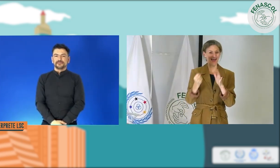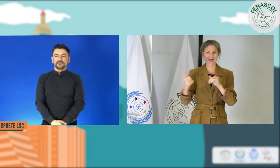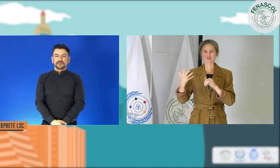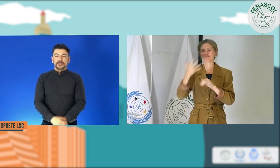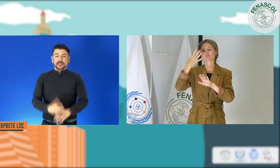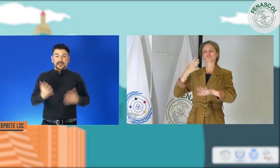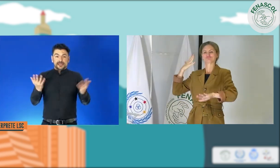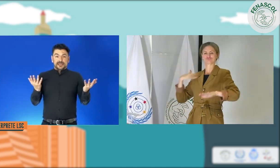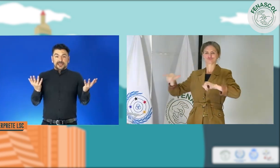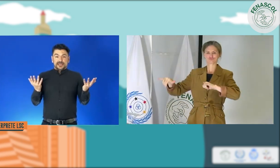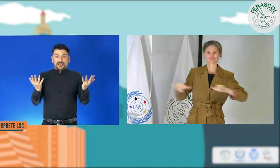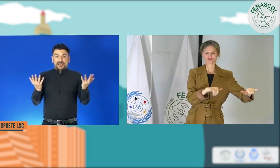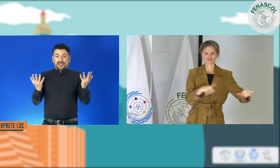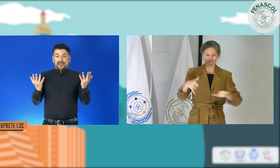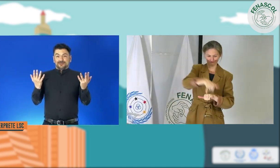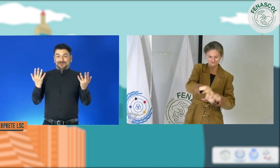En Nueva Zelanda, bueno,